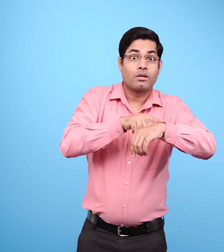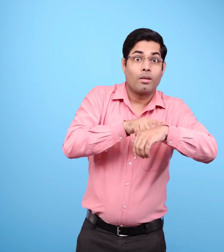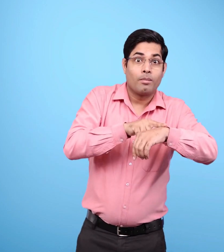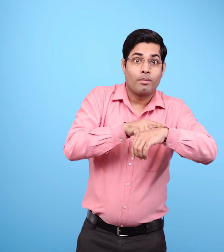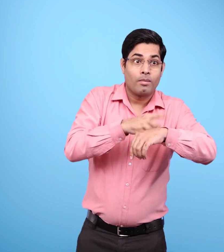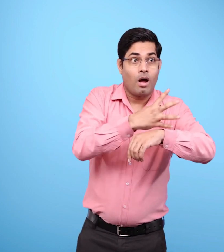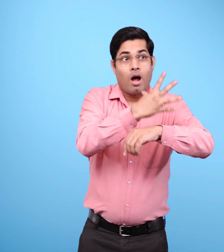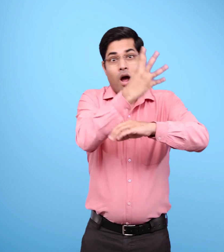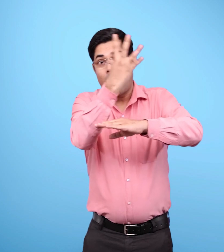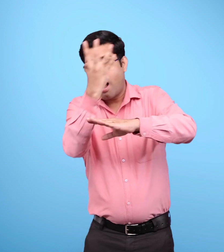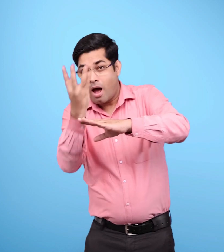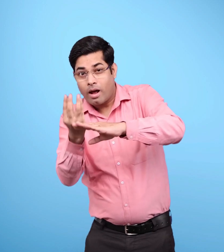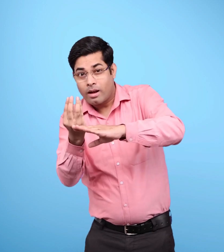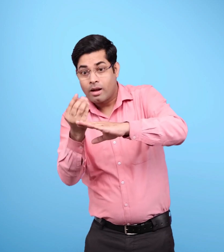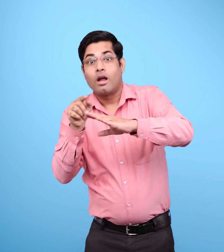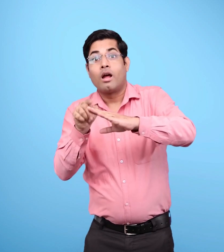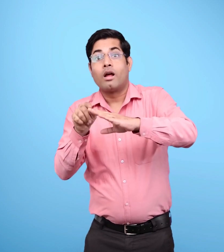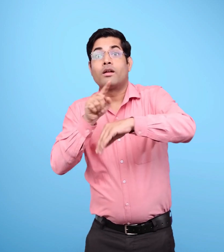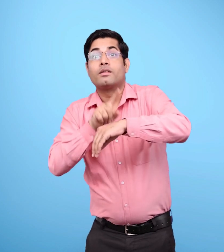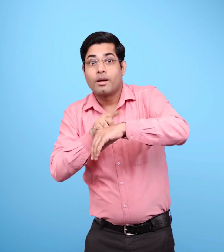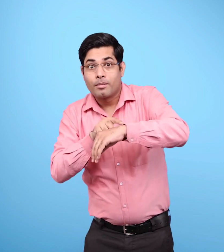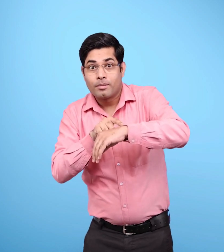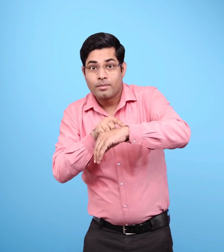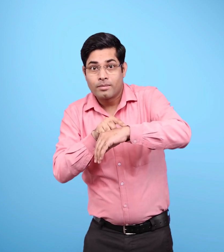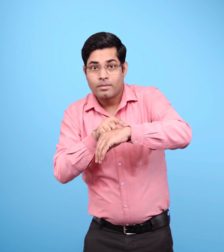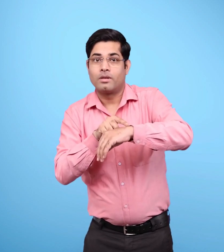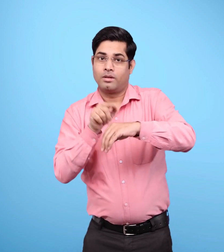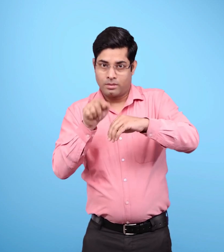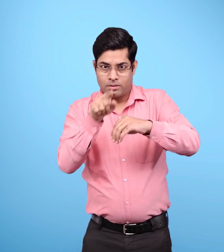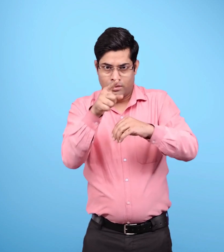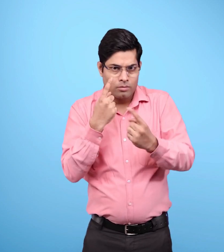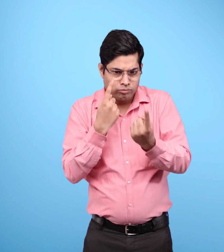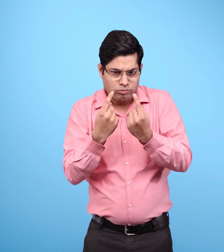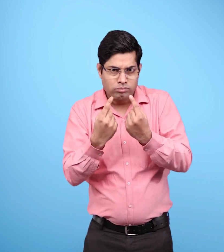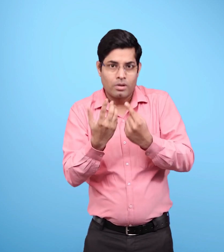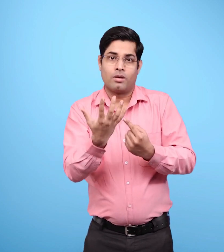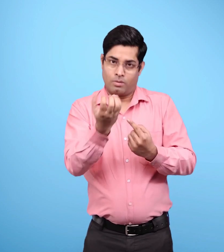एवं सूर्यास्त के समयों को स्थानिय समाचार पत्र की सहायता से लिखिए